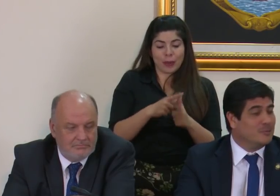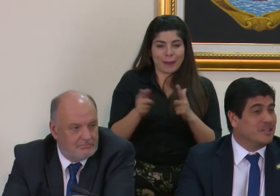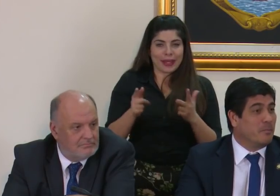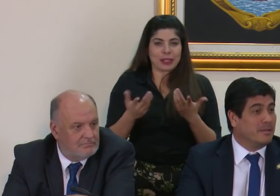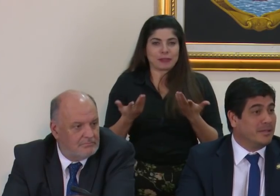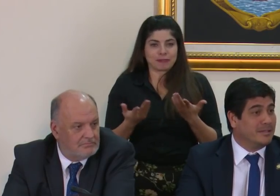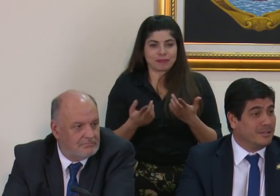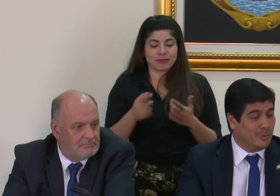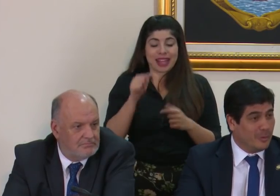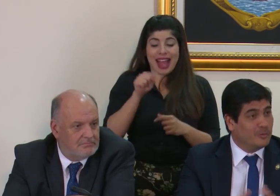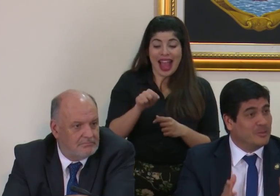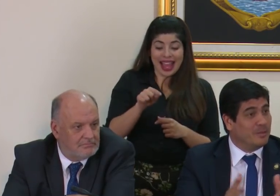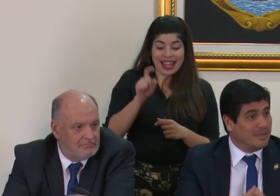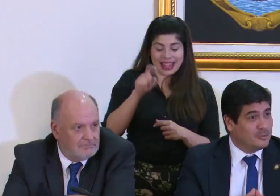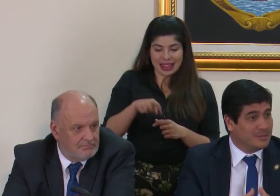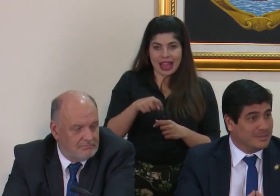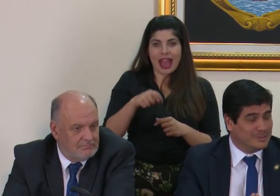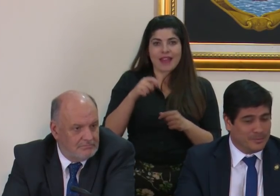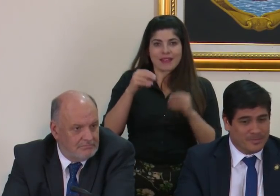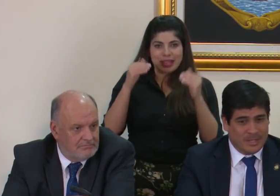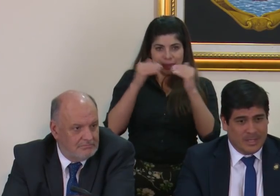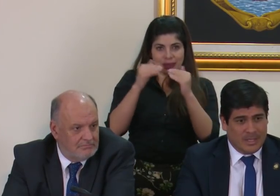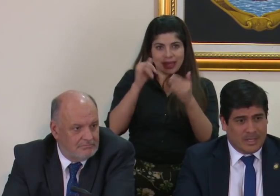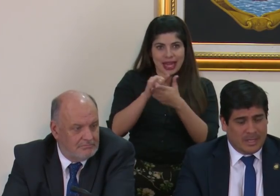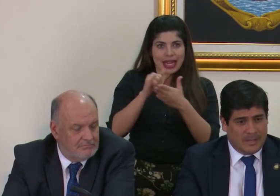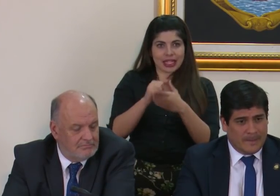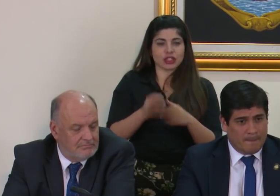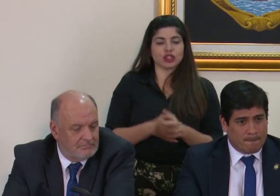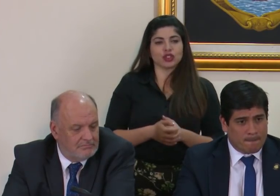nos tenemos que empatar y creo que hoy nos empatamos en esto